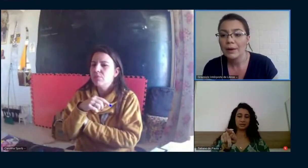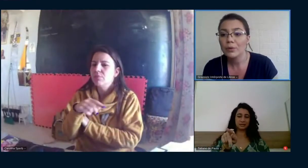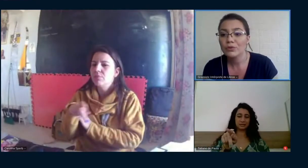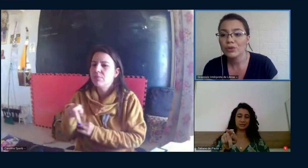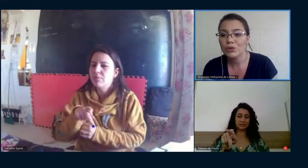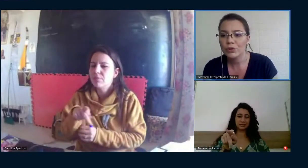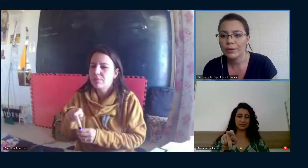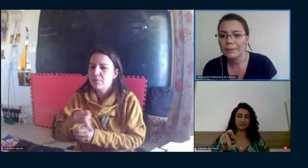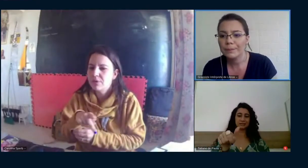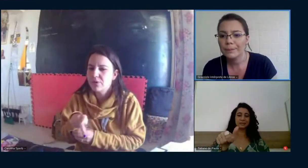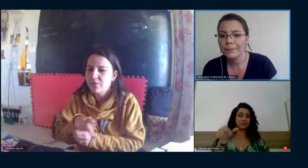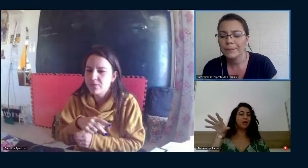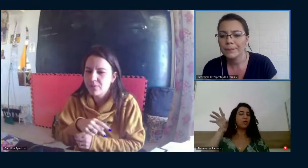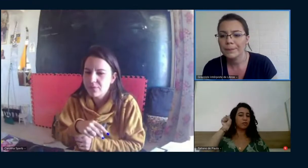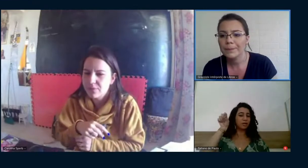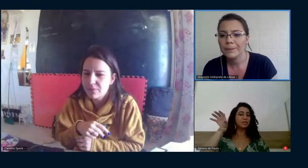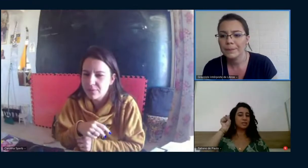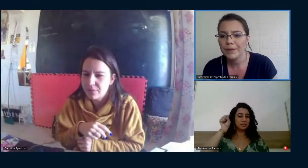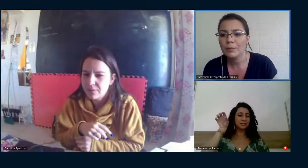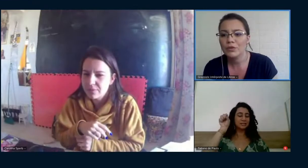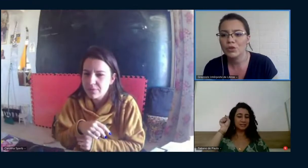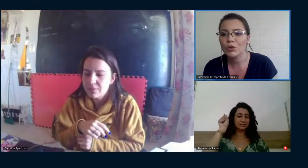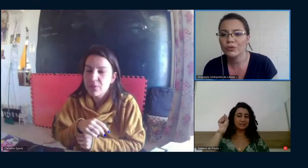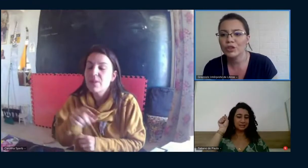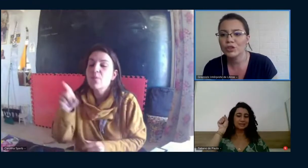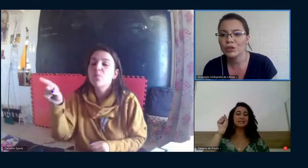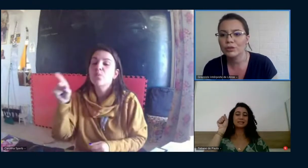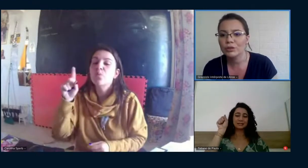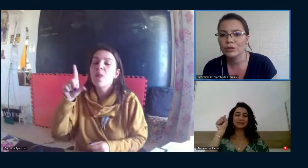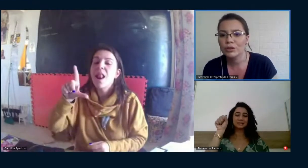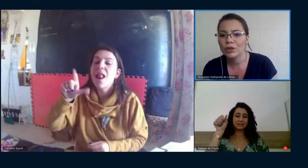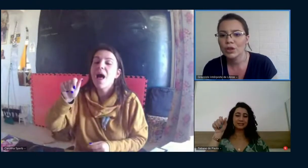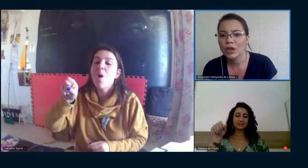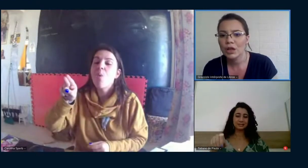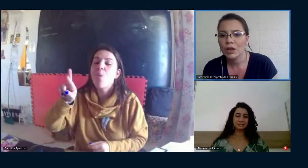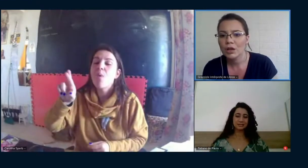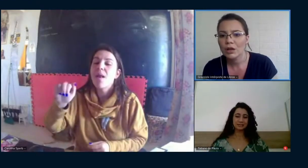aí a professora é uma professora ouvinte.